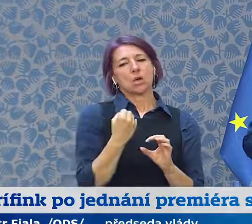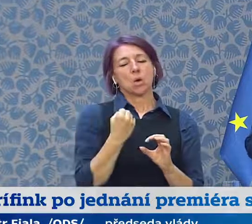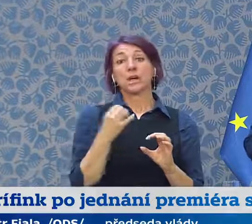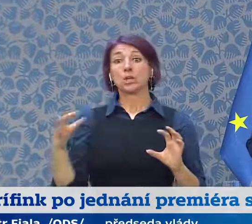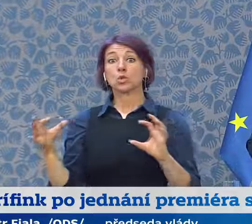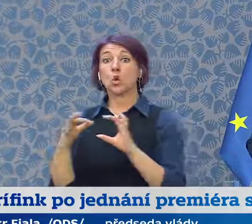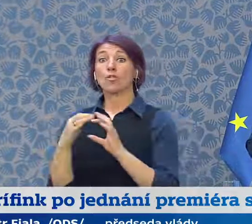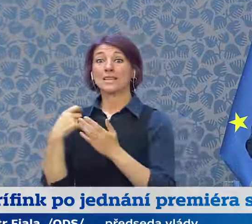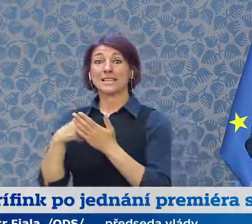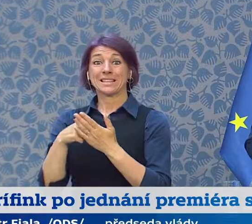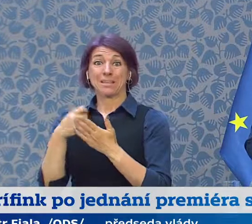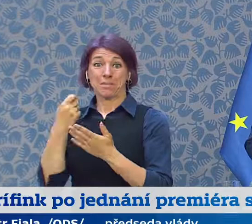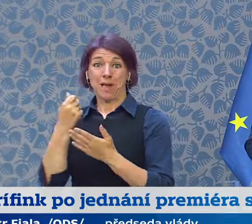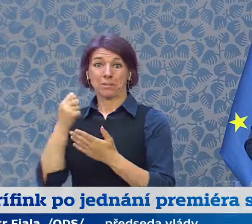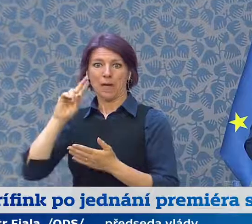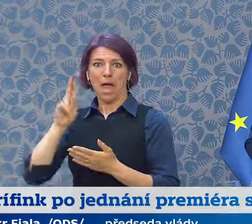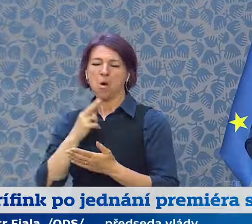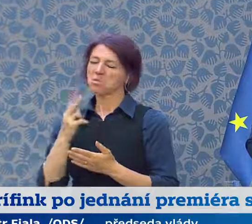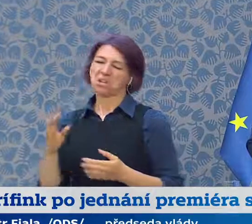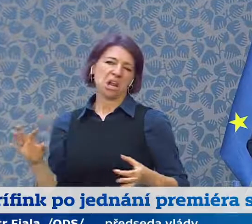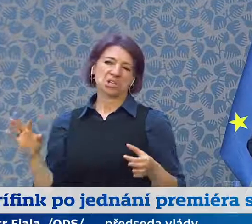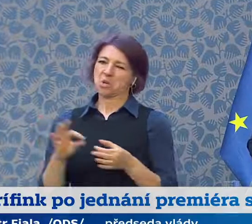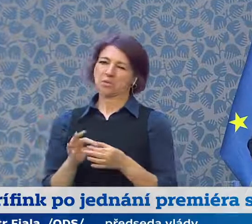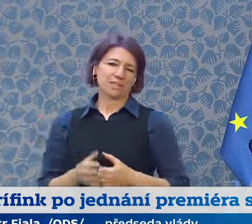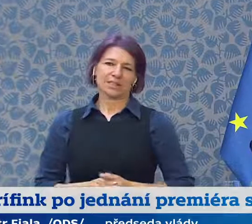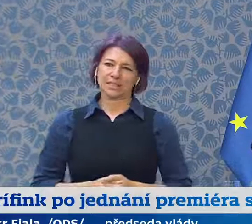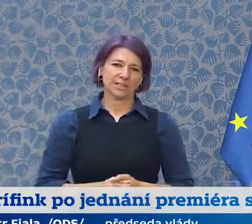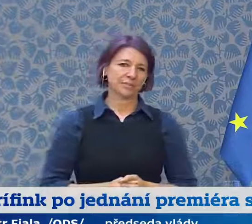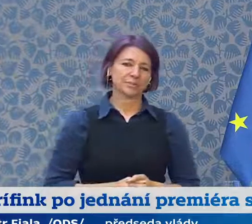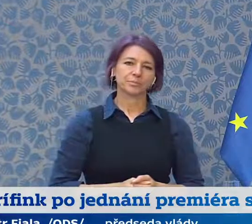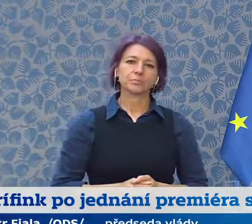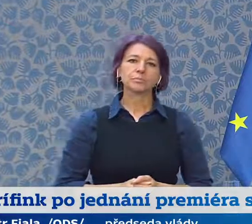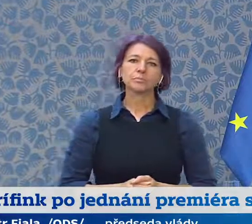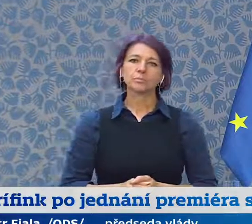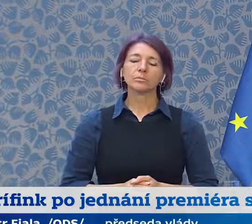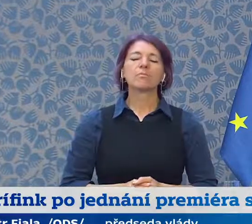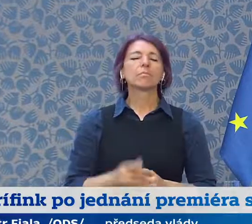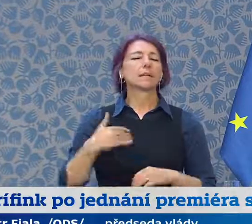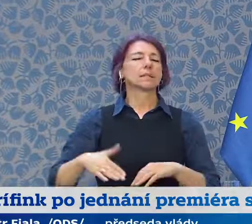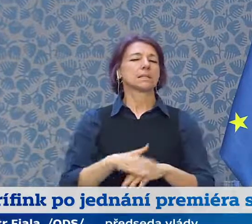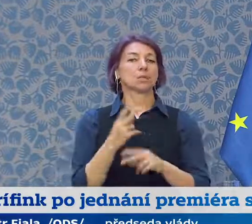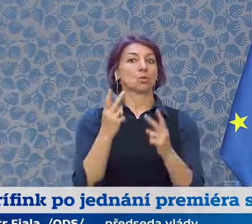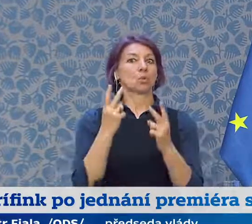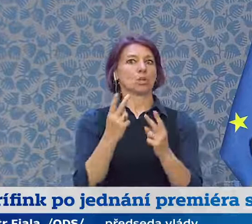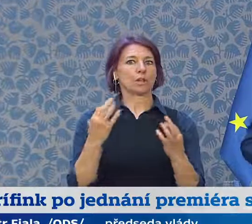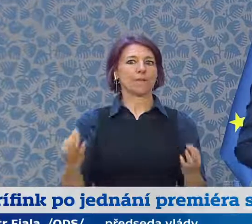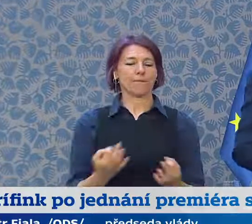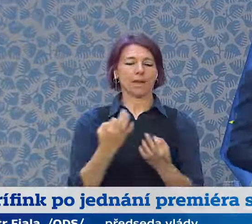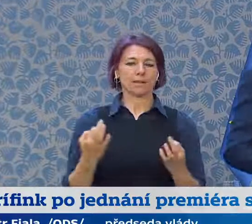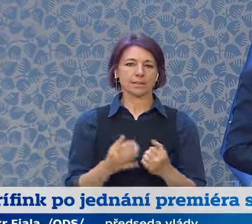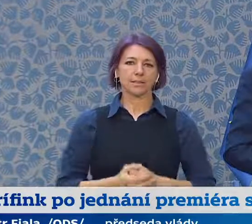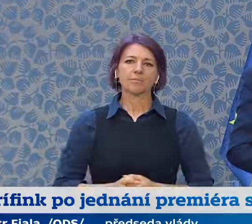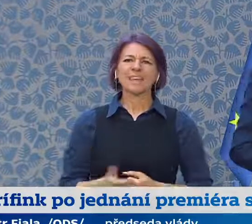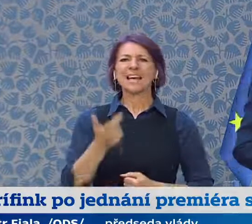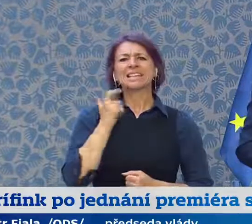nemáme euro, to souvisí jenom velmi, velmi okrajově. Ale to, co je důležité na zvyšování